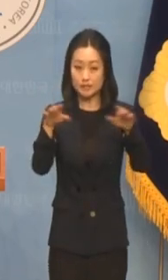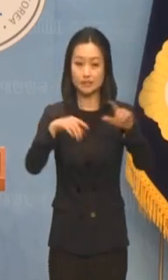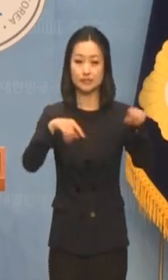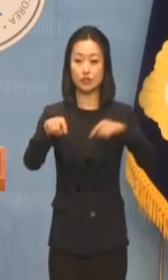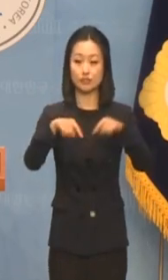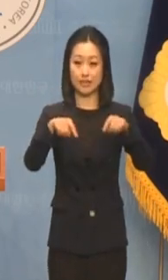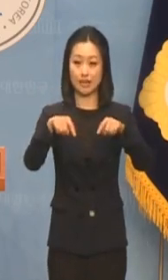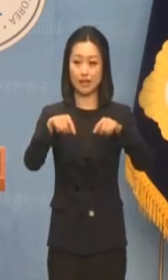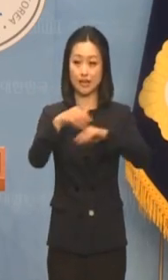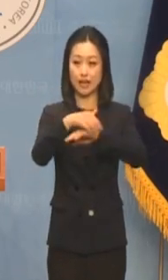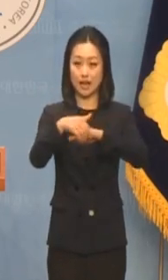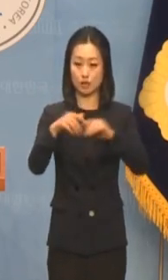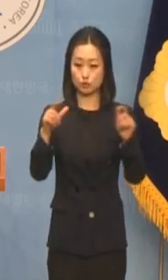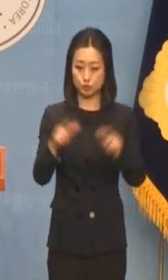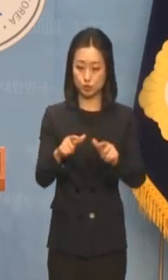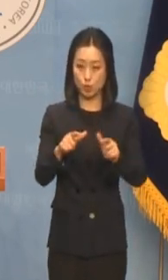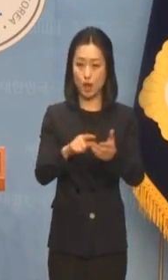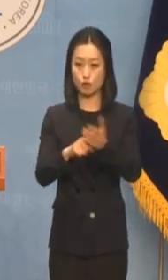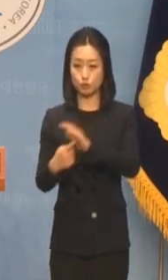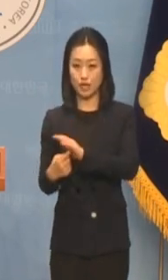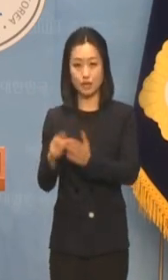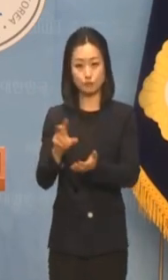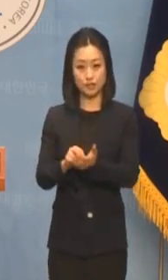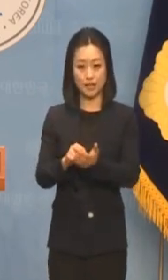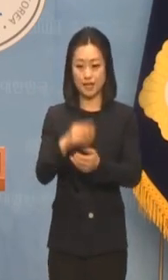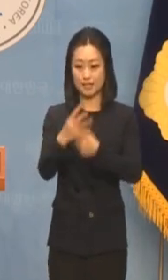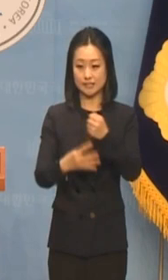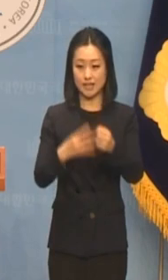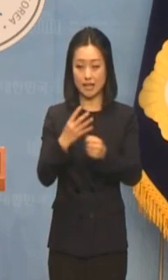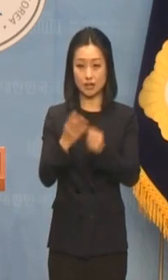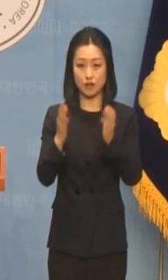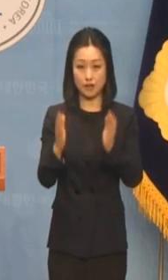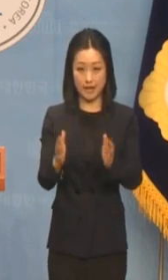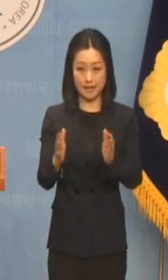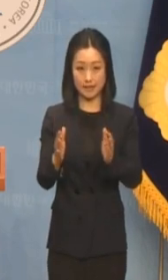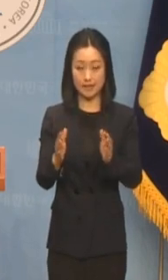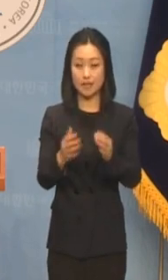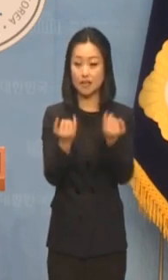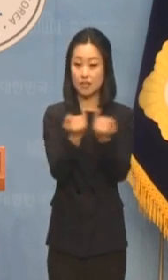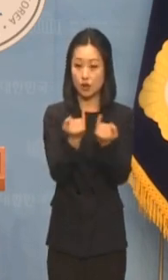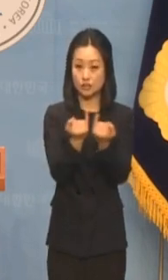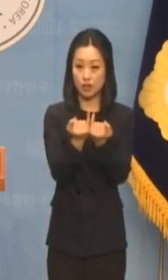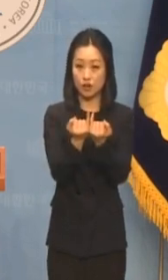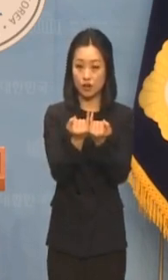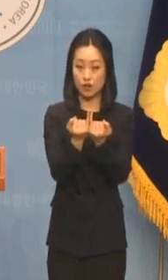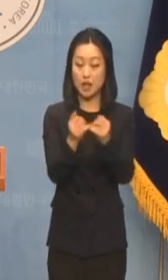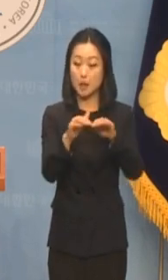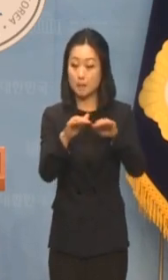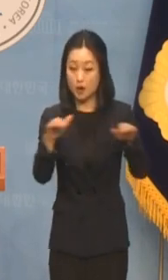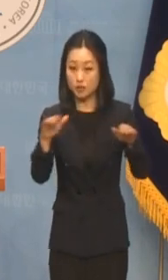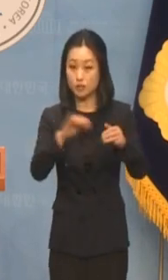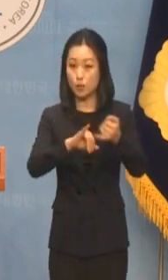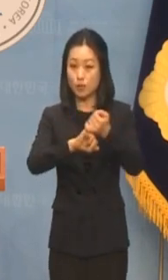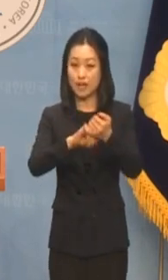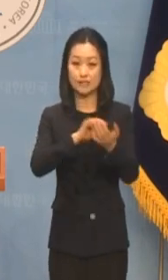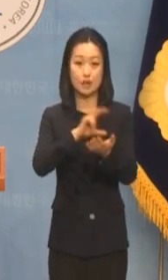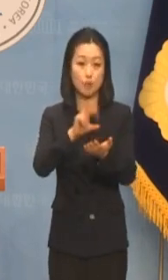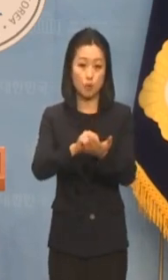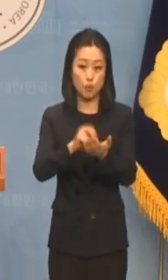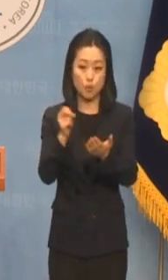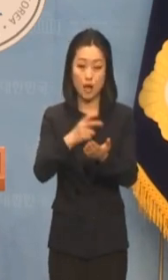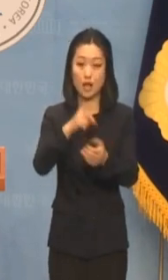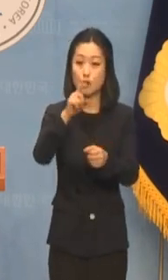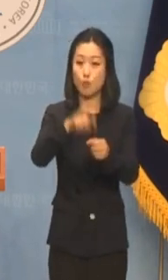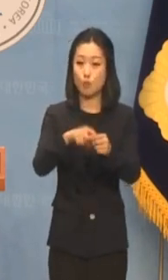최근 4년간 거대 양당의 여성성평등 공약 제목과 목표를